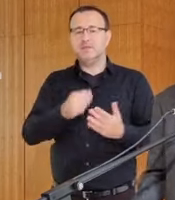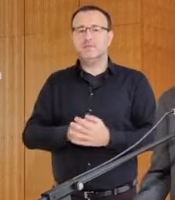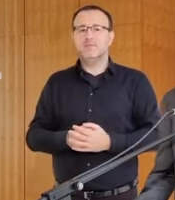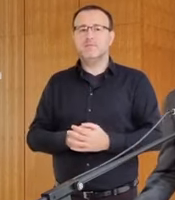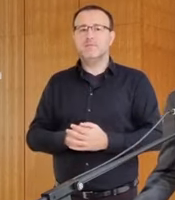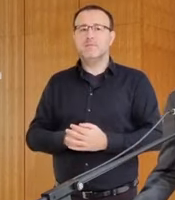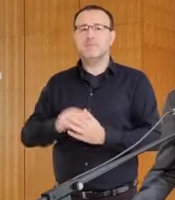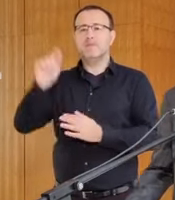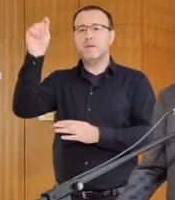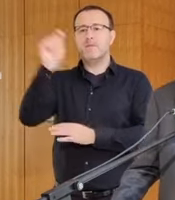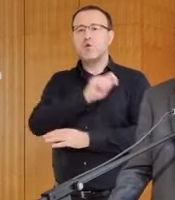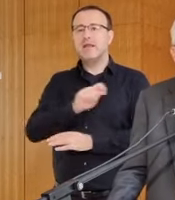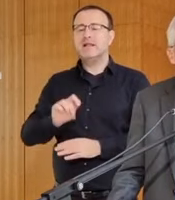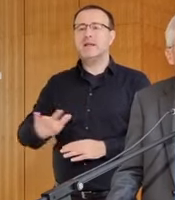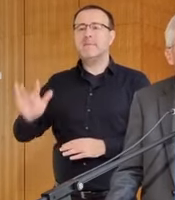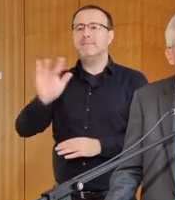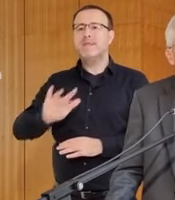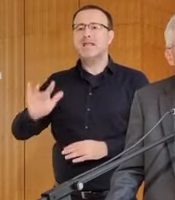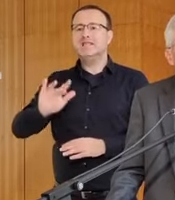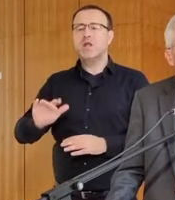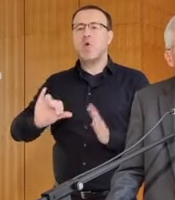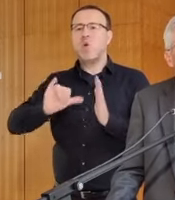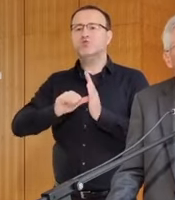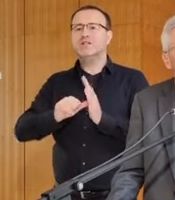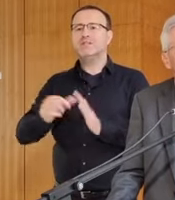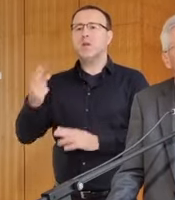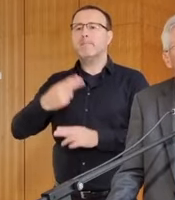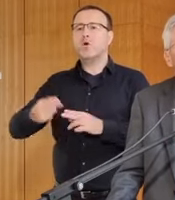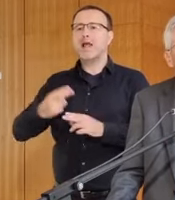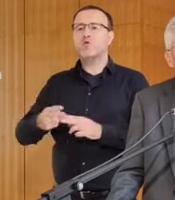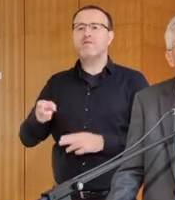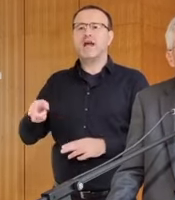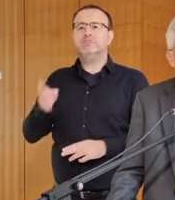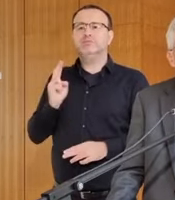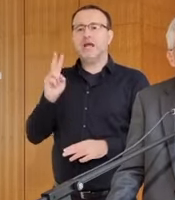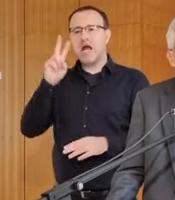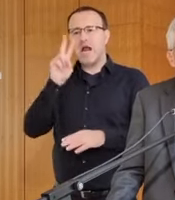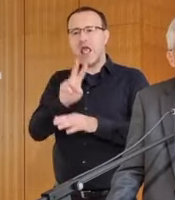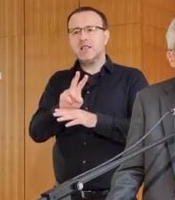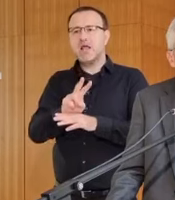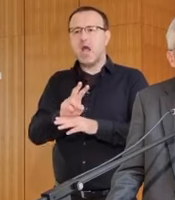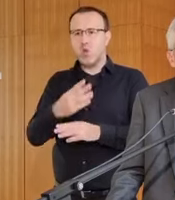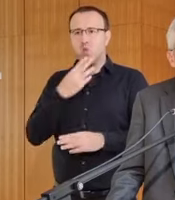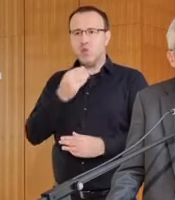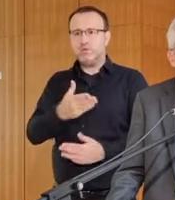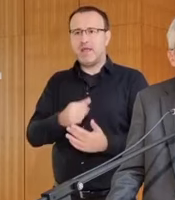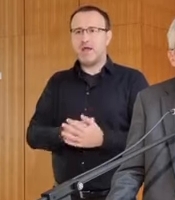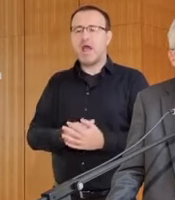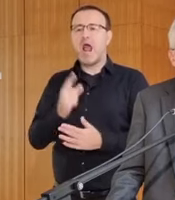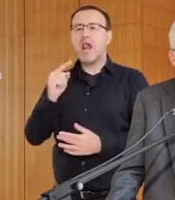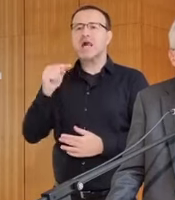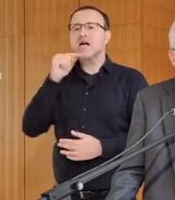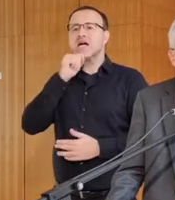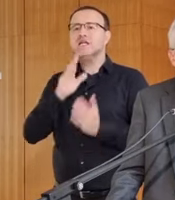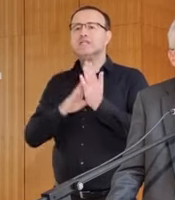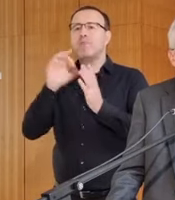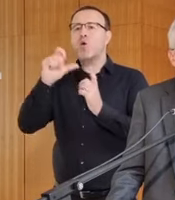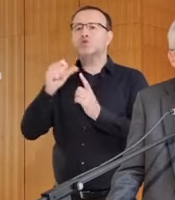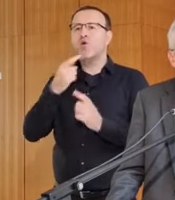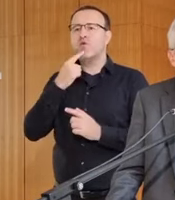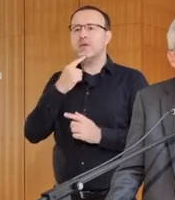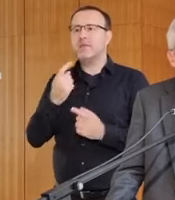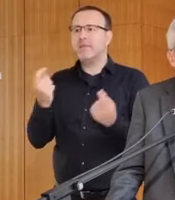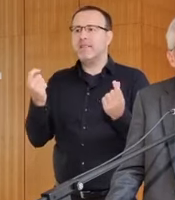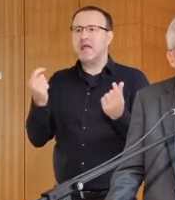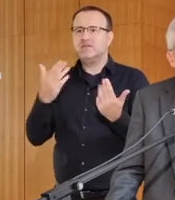Projekt miestných občianských poriadkových hliadok je úspešný. Neviem, ako ho teda vnímate, ale podľa znosiu na neho nie sú peniaze,